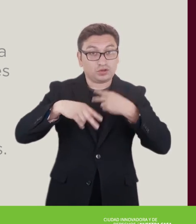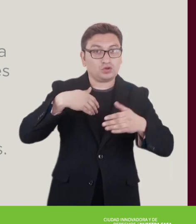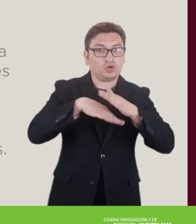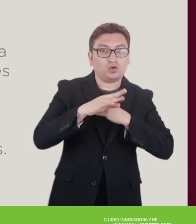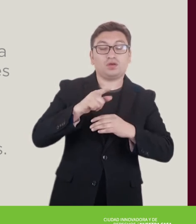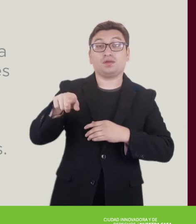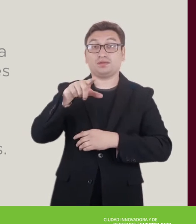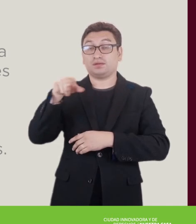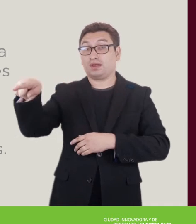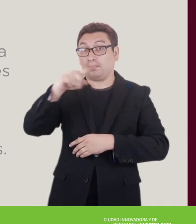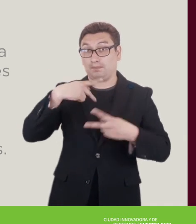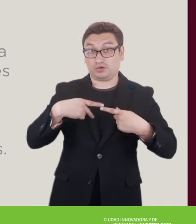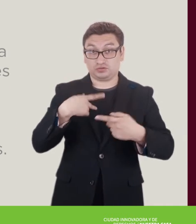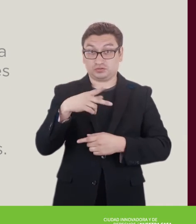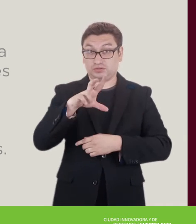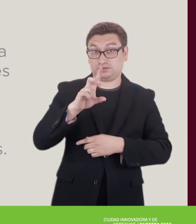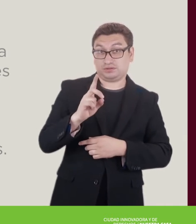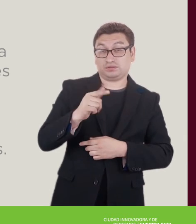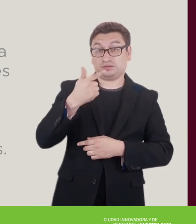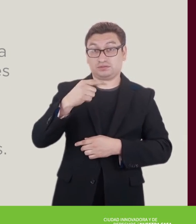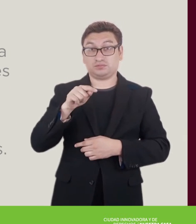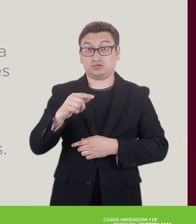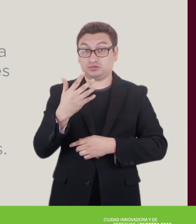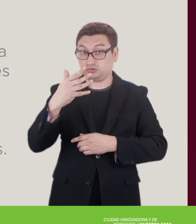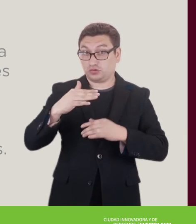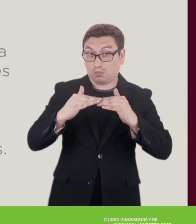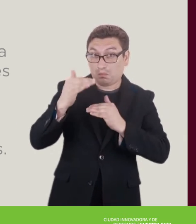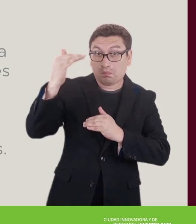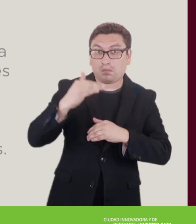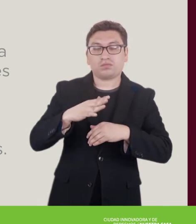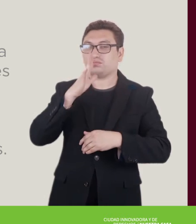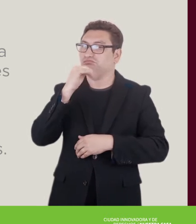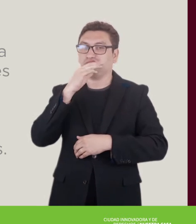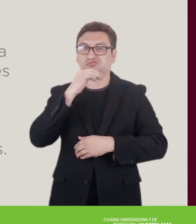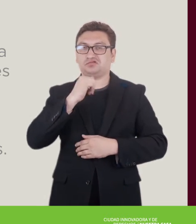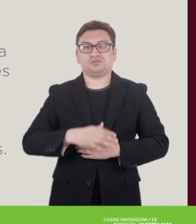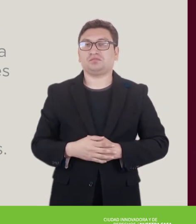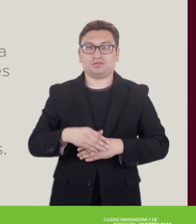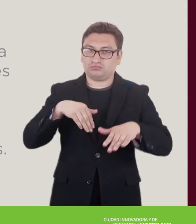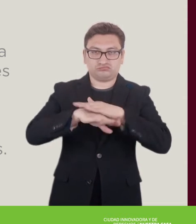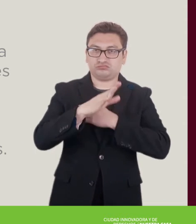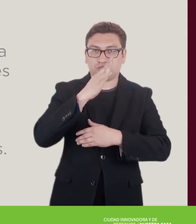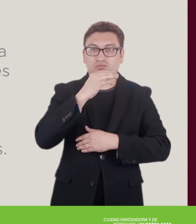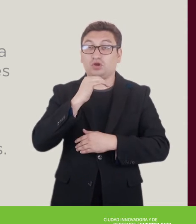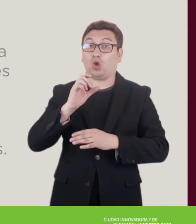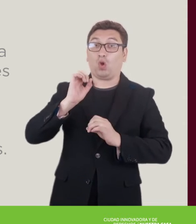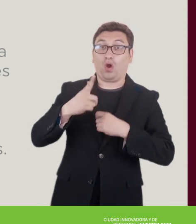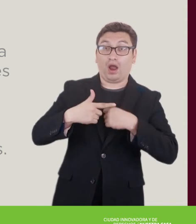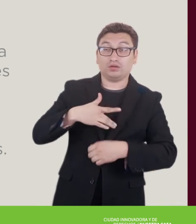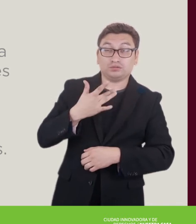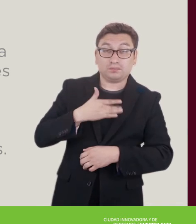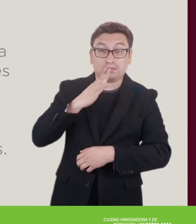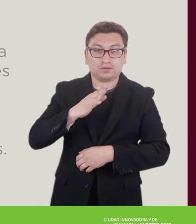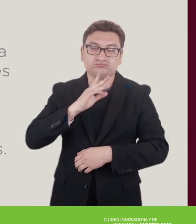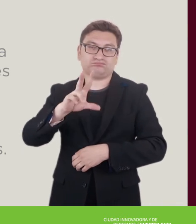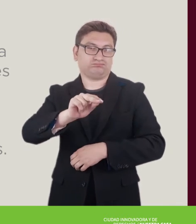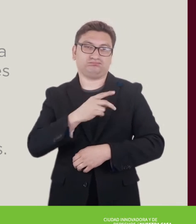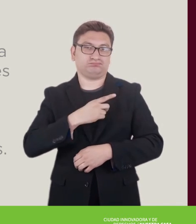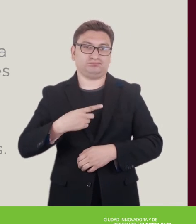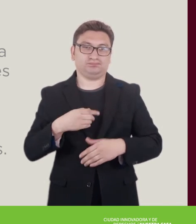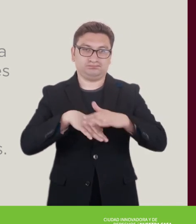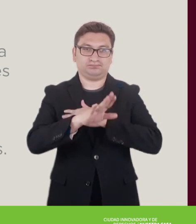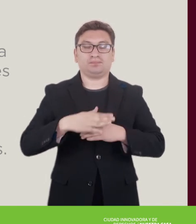al ingreso del personal, proveedores y clientes. No se le permitirá la entrada a nadie que presente temperatura por encima de los 37